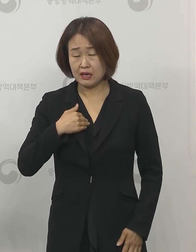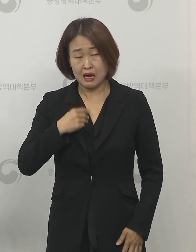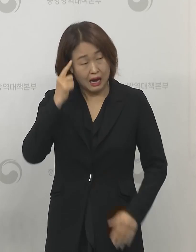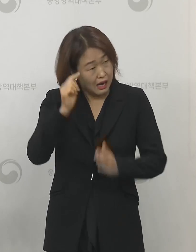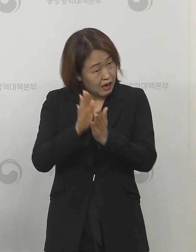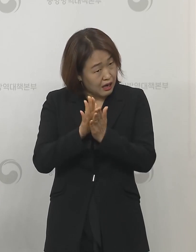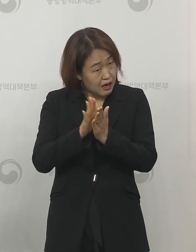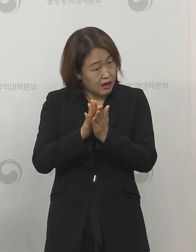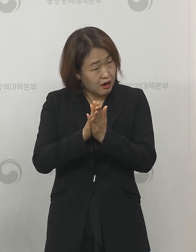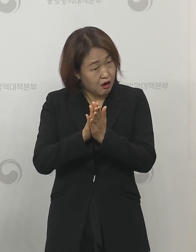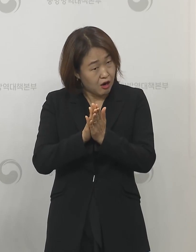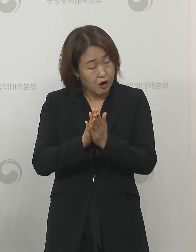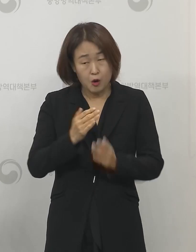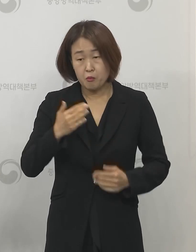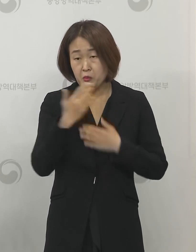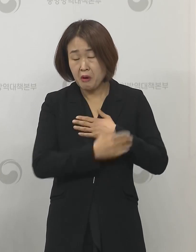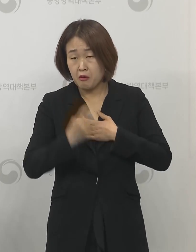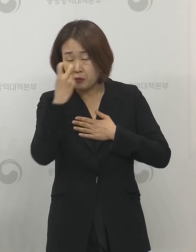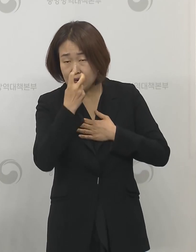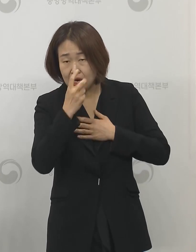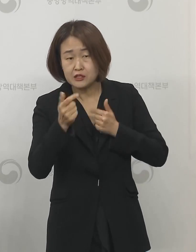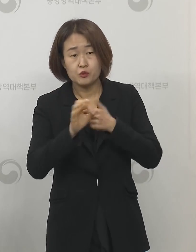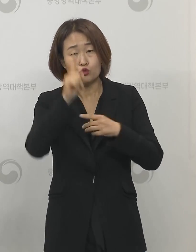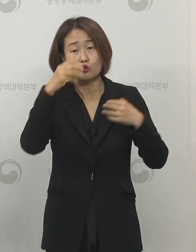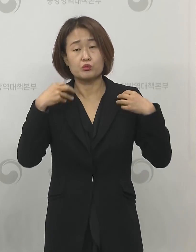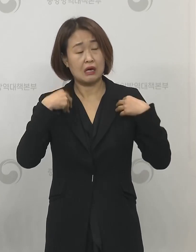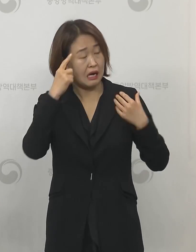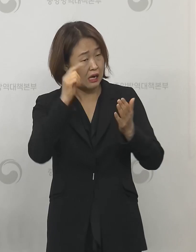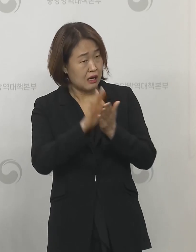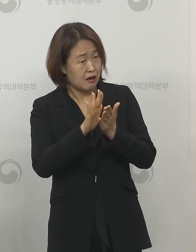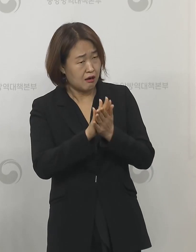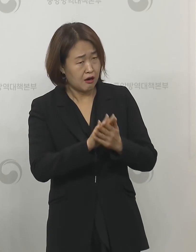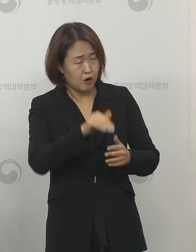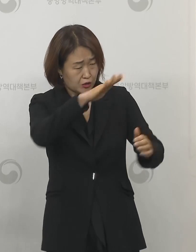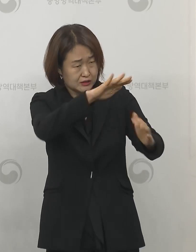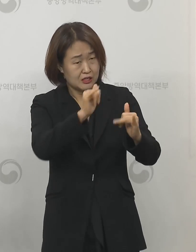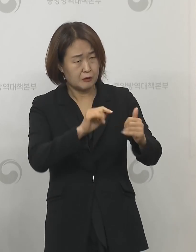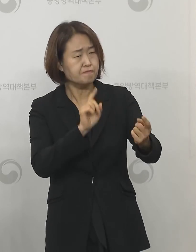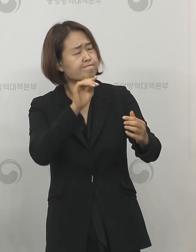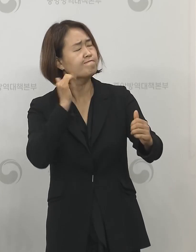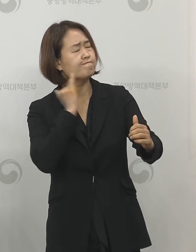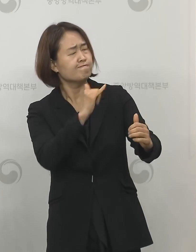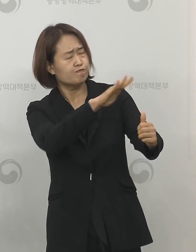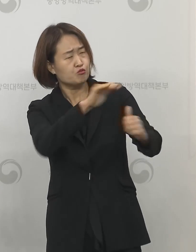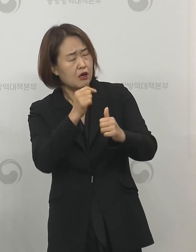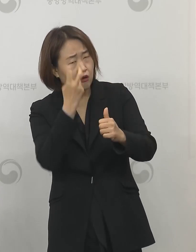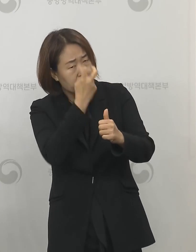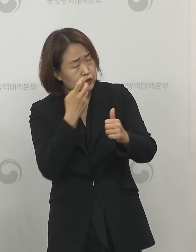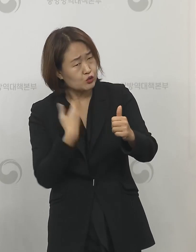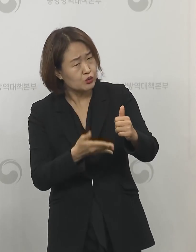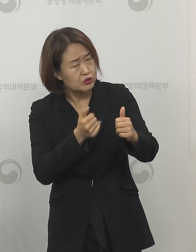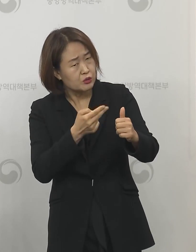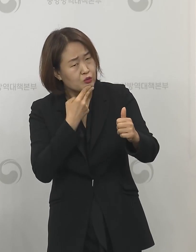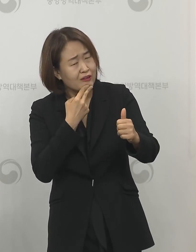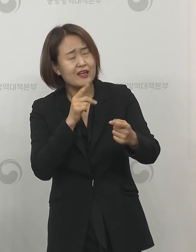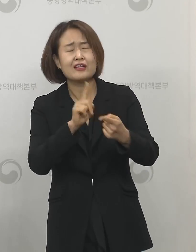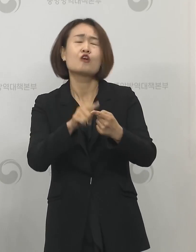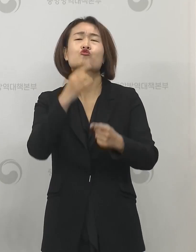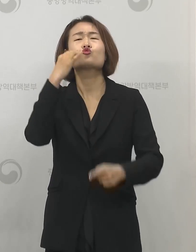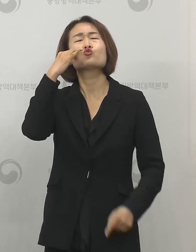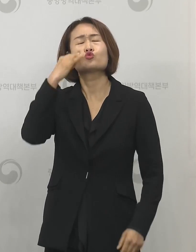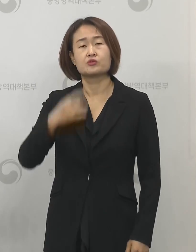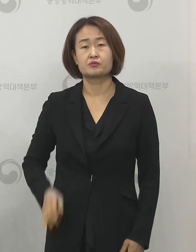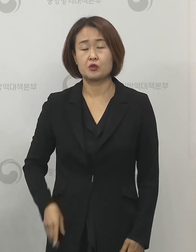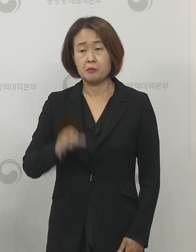아니면 정부에서 전수조사를 하고 있는 중인지에 대해서 질문했습니다 네 그